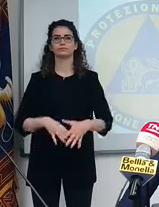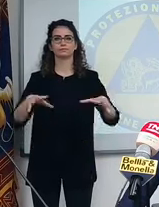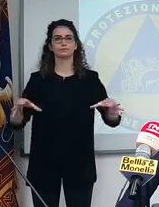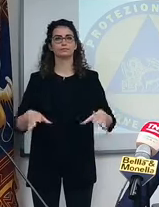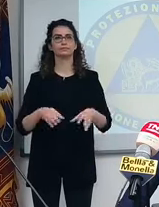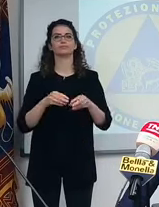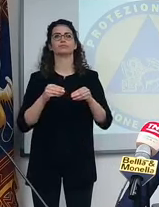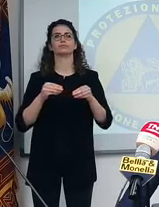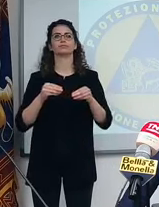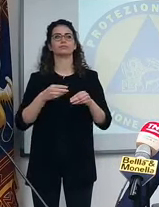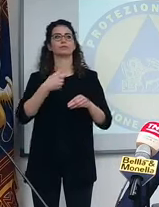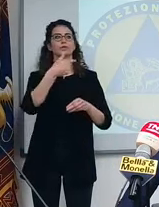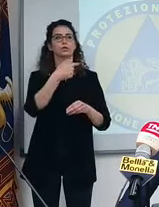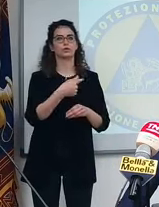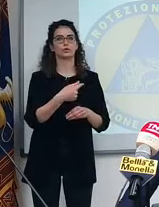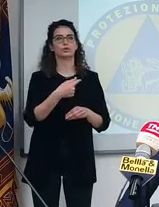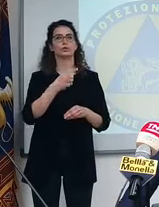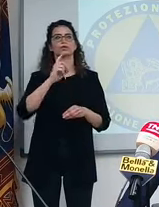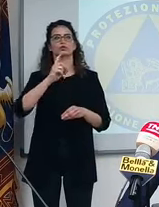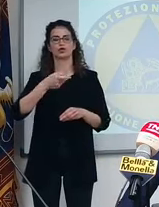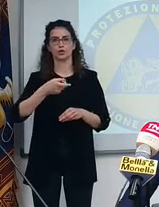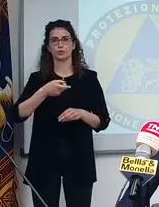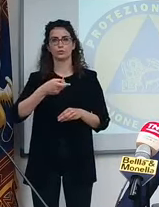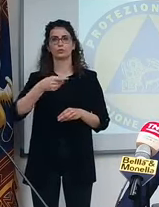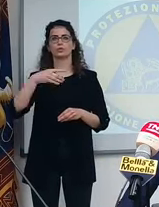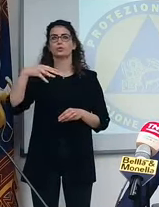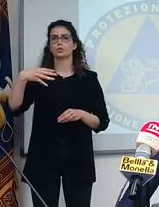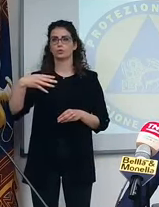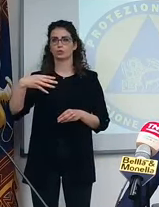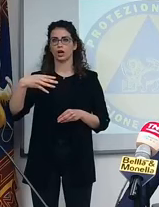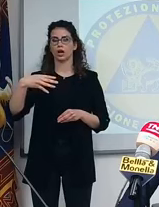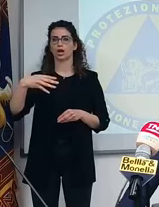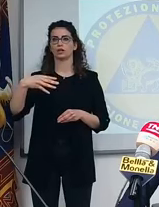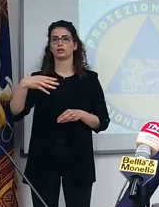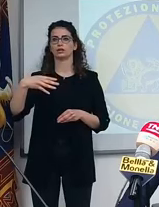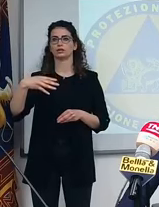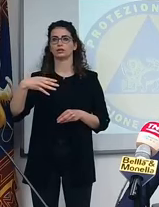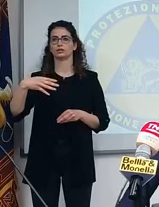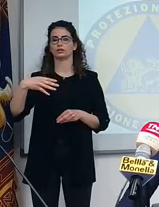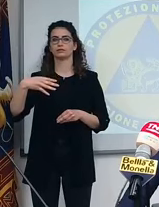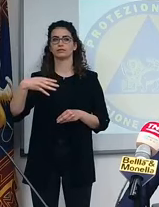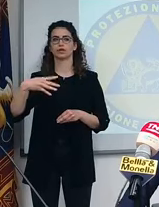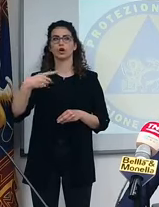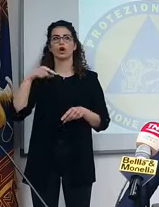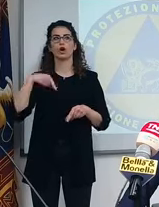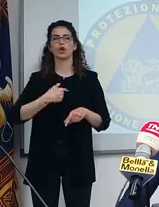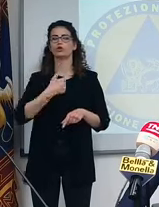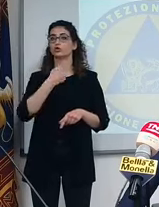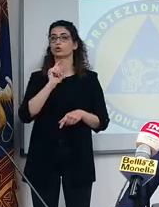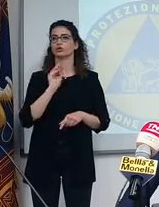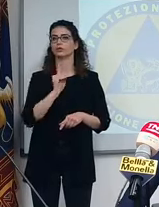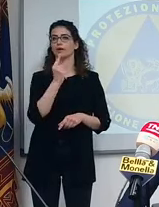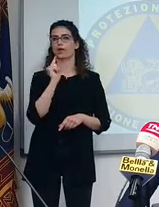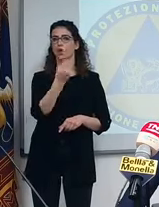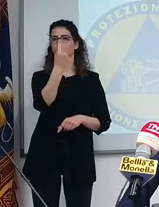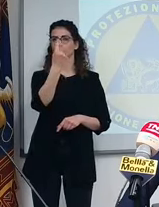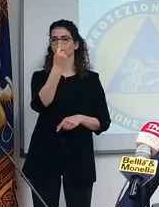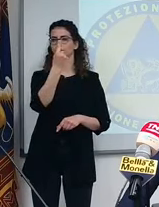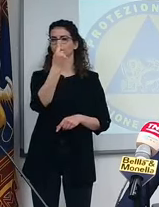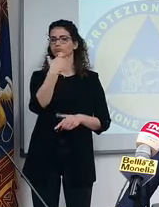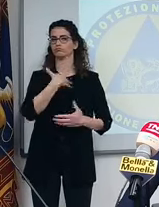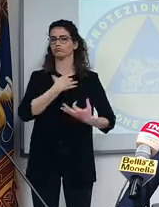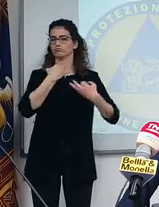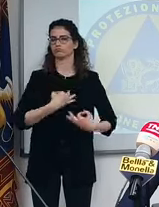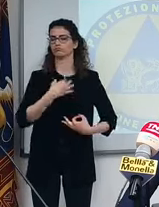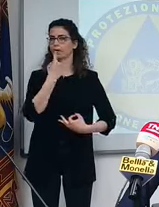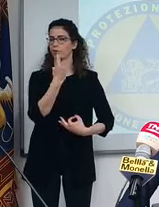Cominciamo il giro. Tosato, Giacomuzzo, Moscati. Oggi Tosato ne fa una sola, si è impegnato.